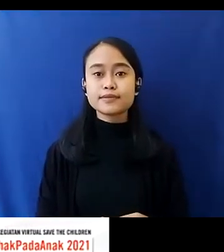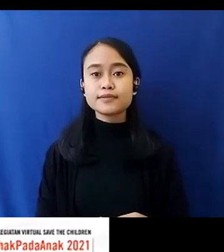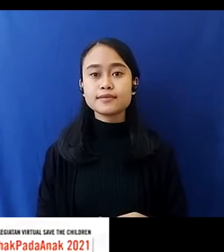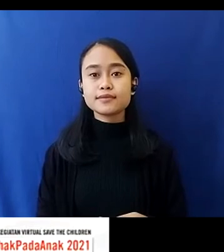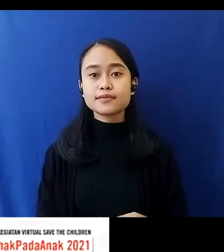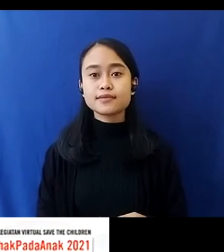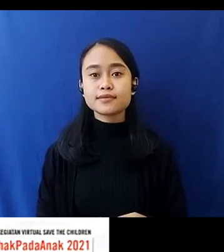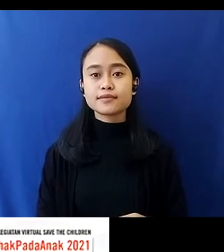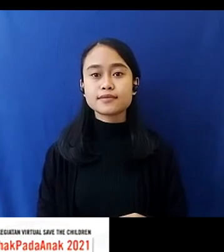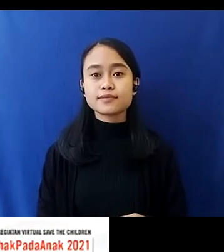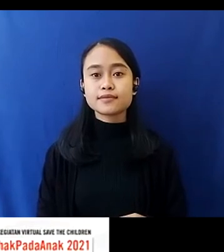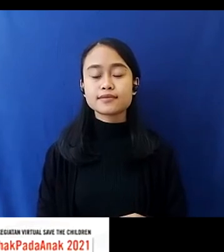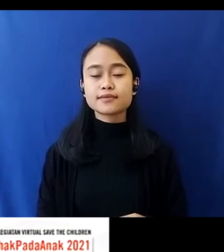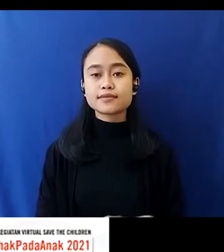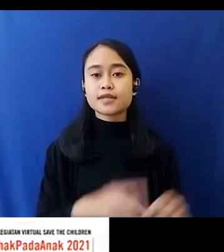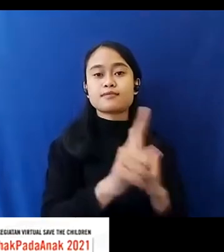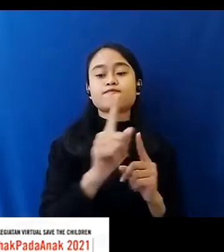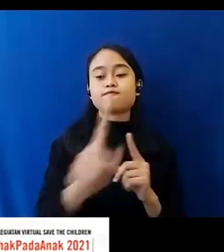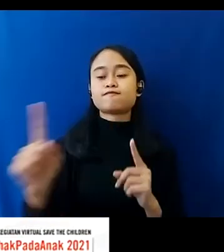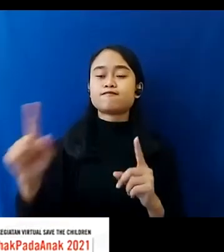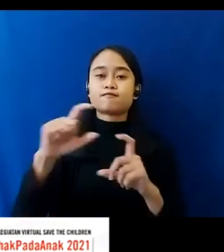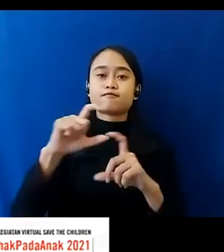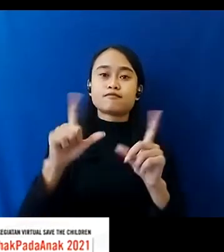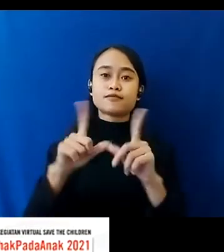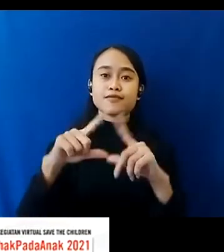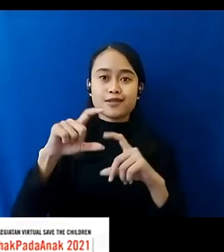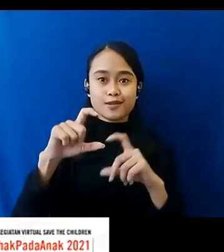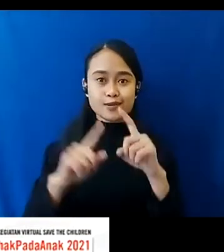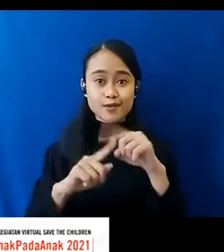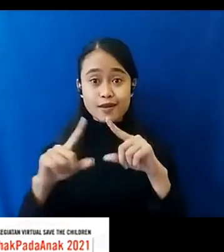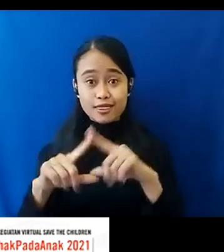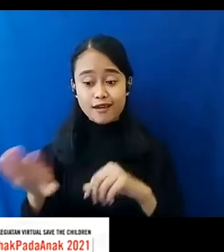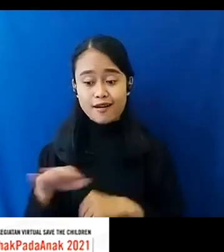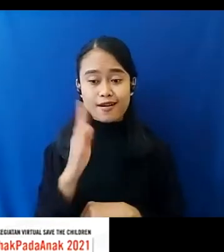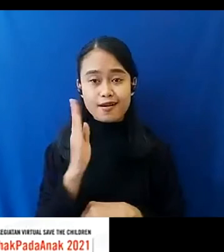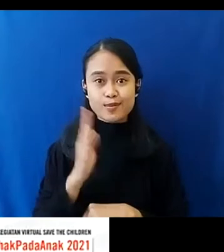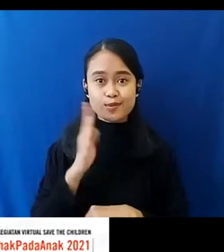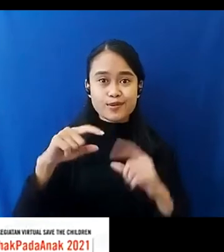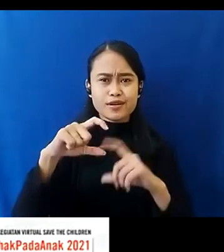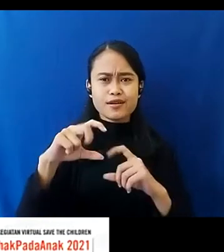Pihak-pihak Suasaan Anak Muda Ini Startup Dengan Adanya